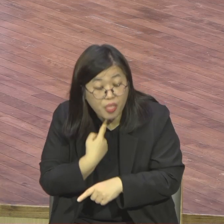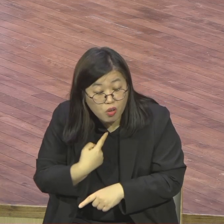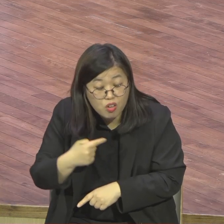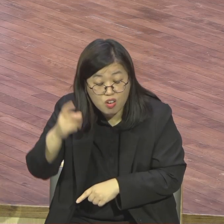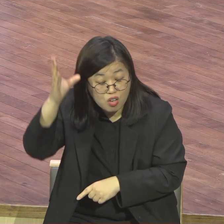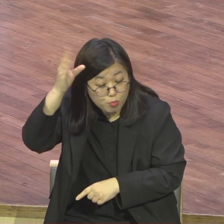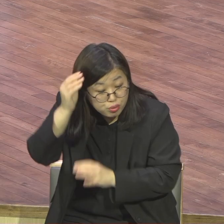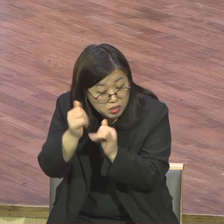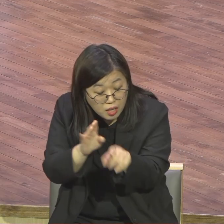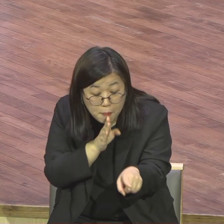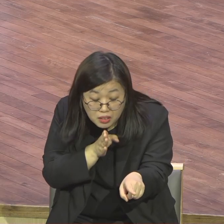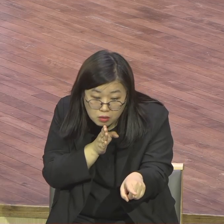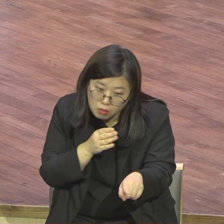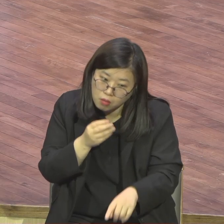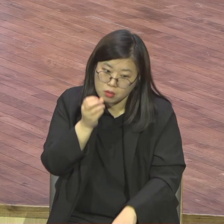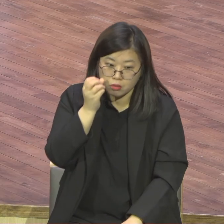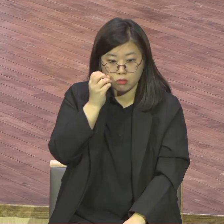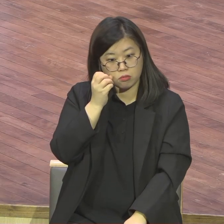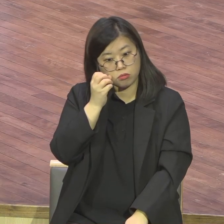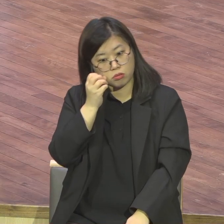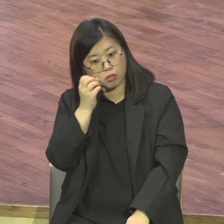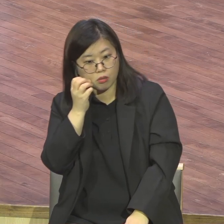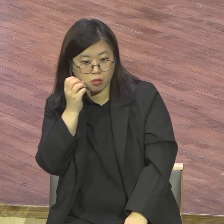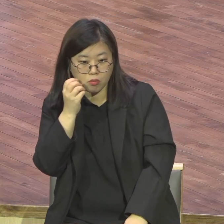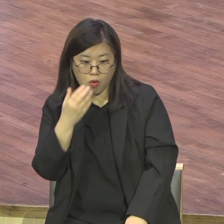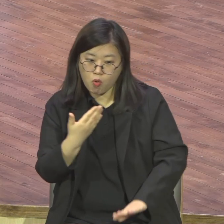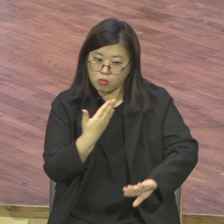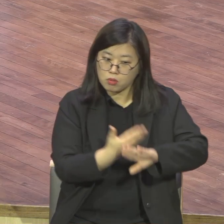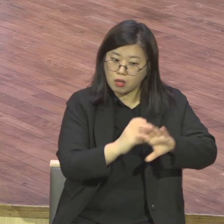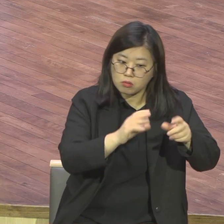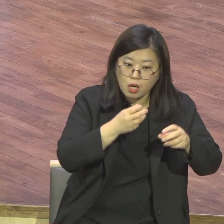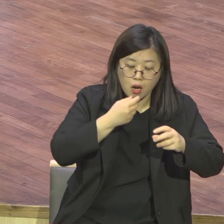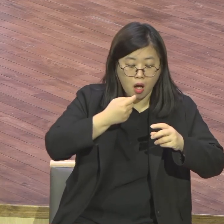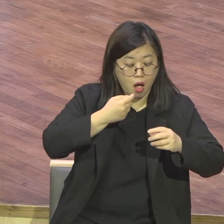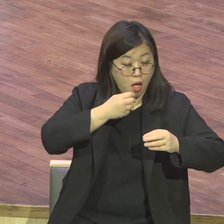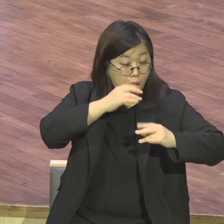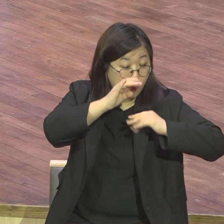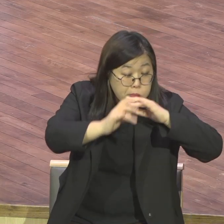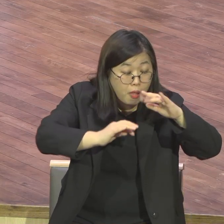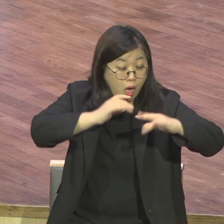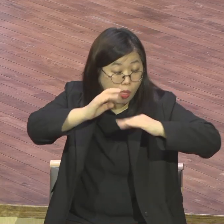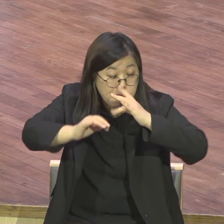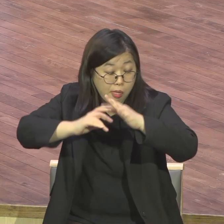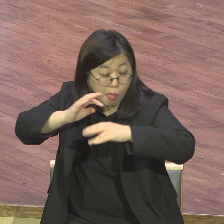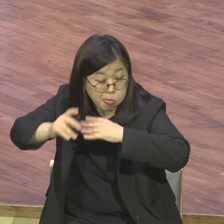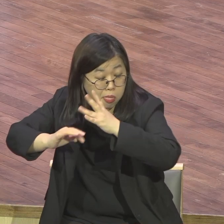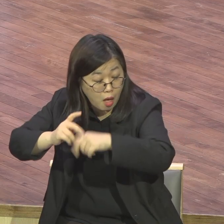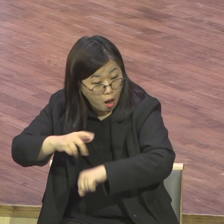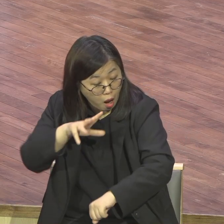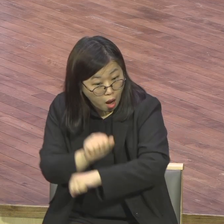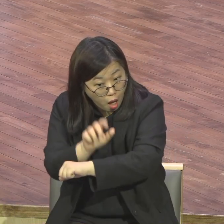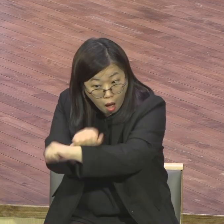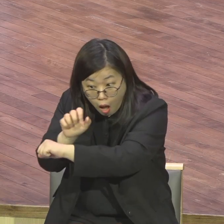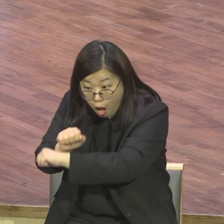지상방언이다 막 나와가지고 막 예수가 그리스도라고 떠드는데 자기 나라 말로 다 하거든 각자